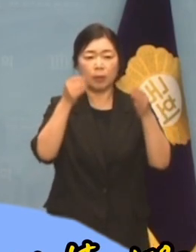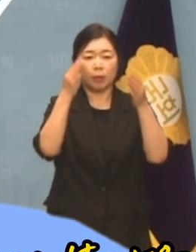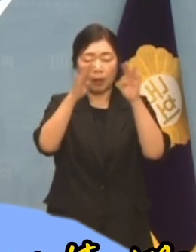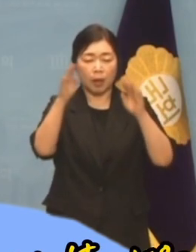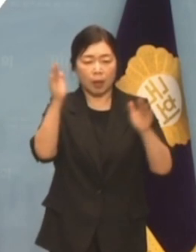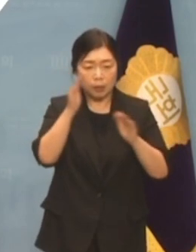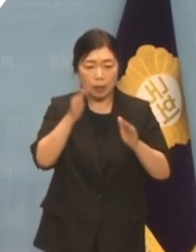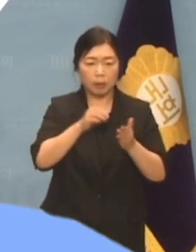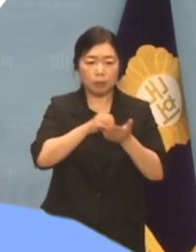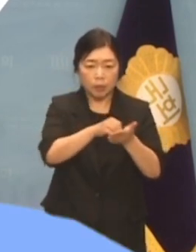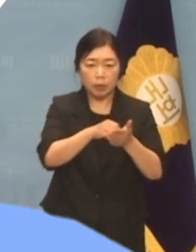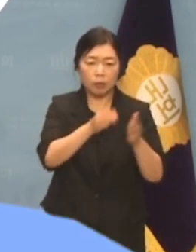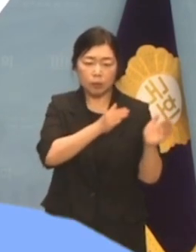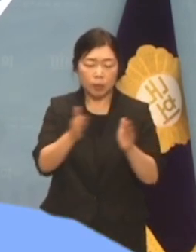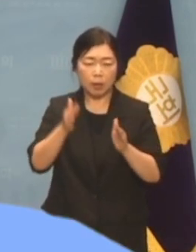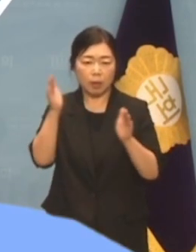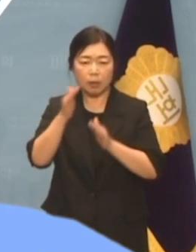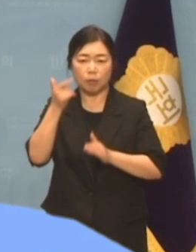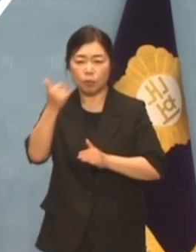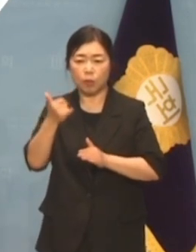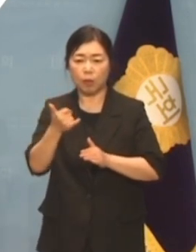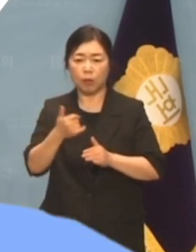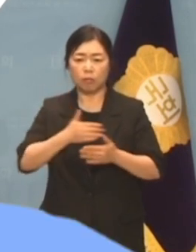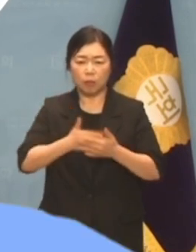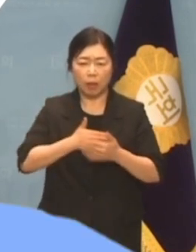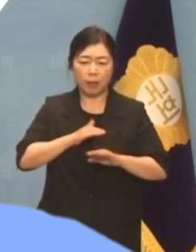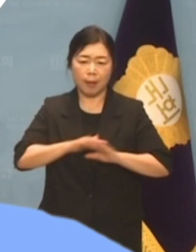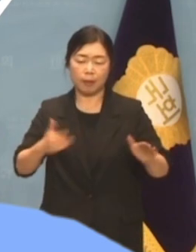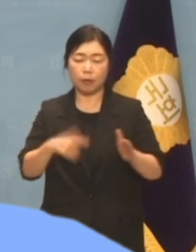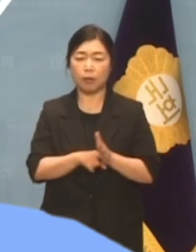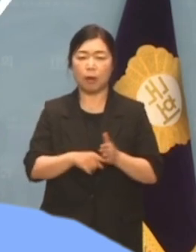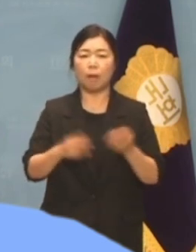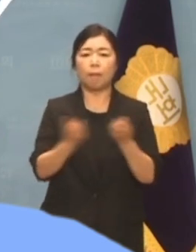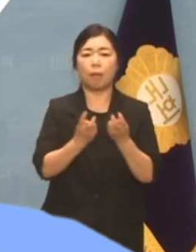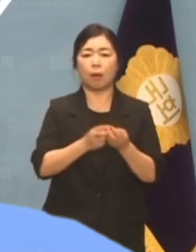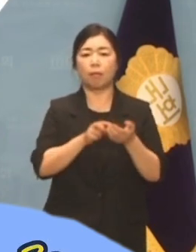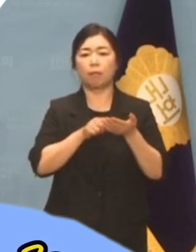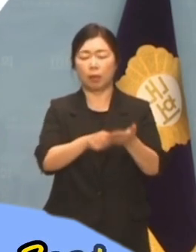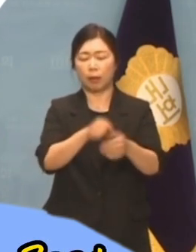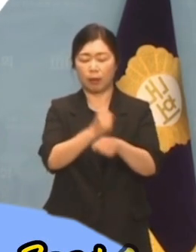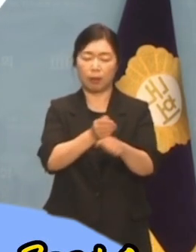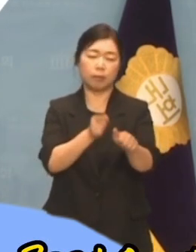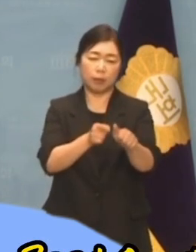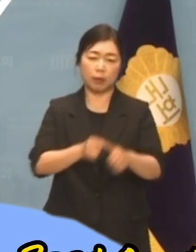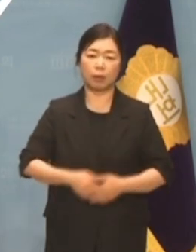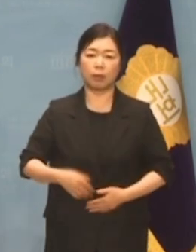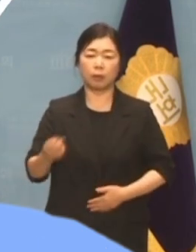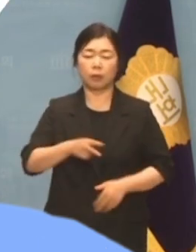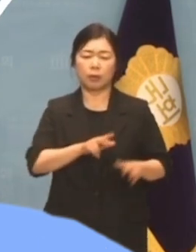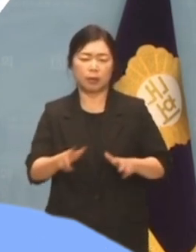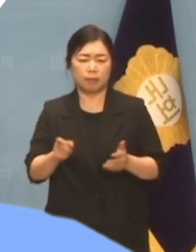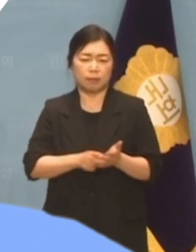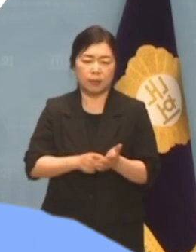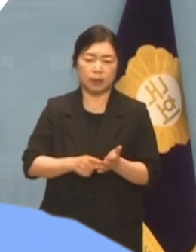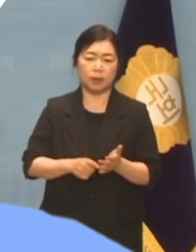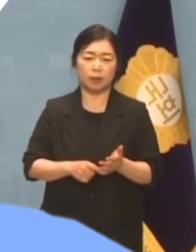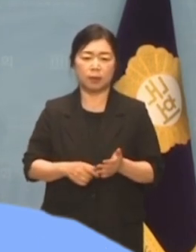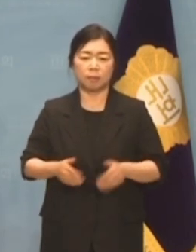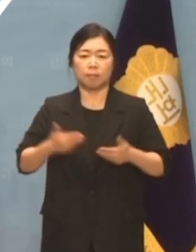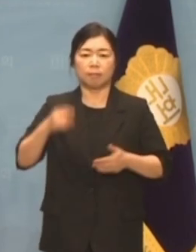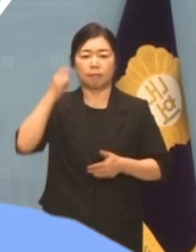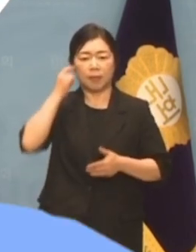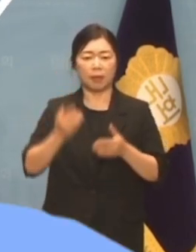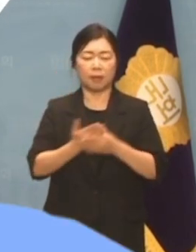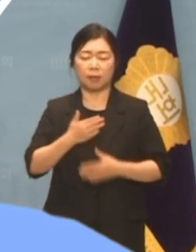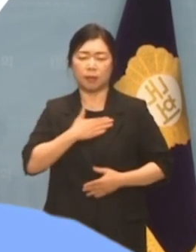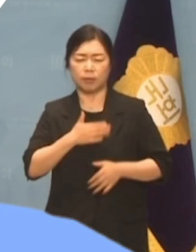불안을 잠재울 수 있는 수습책을 제시하고 윤석열 대통령은 즉흥적 국정운영으로 혼란을 일으킨 데